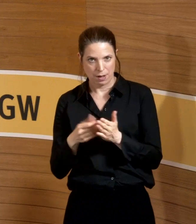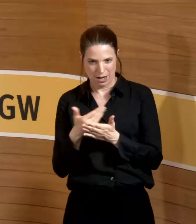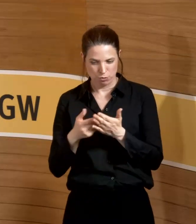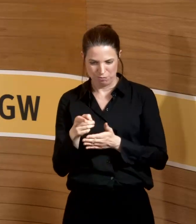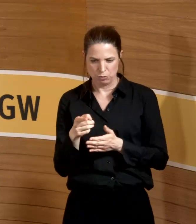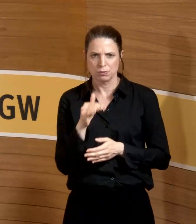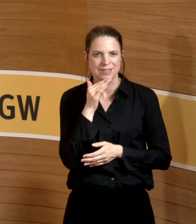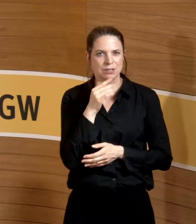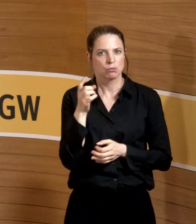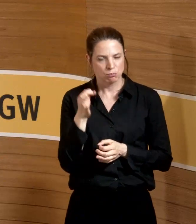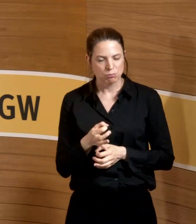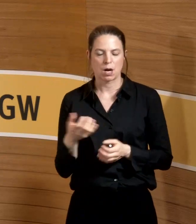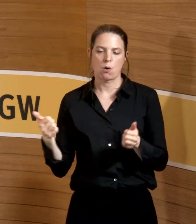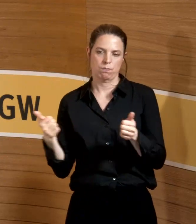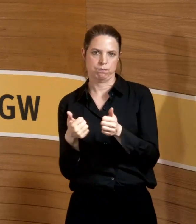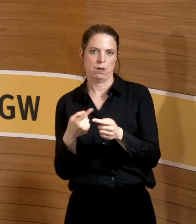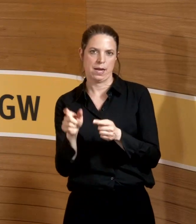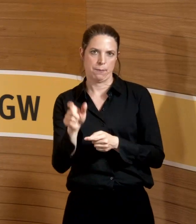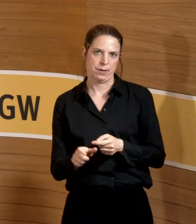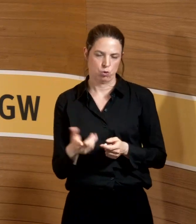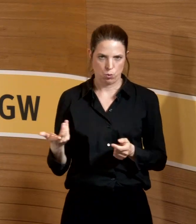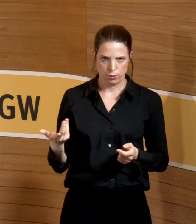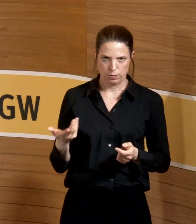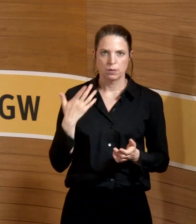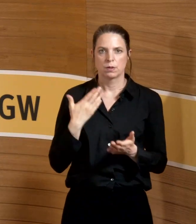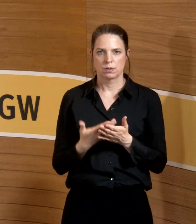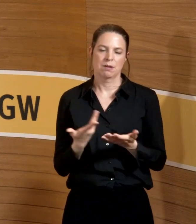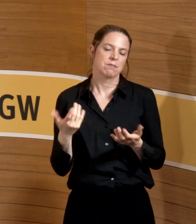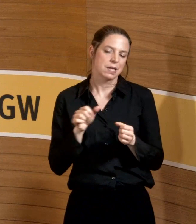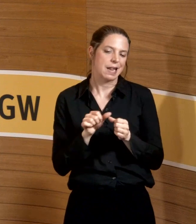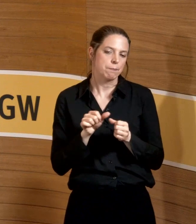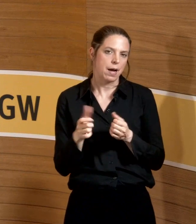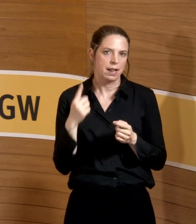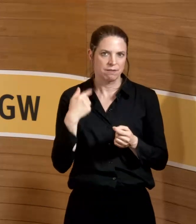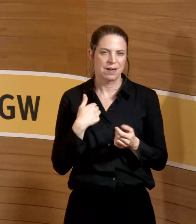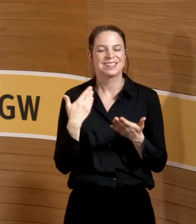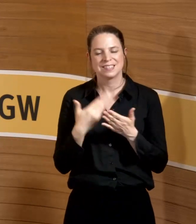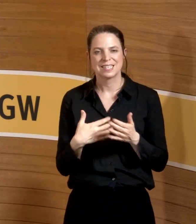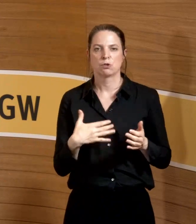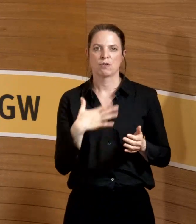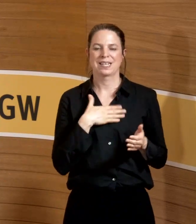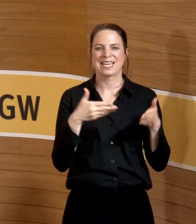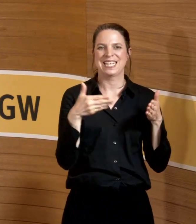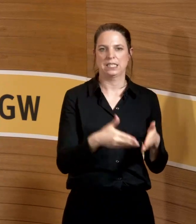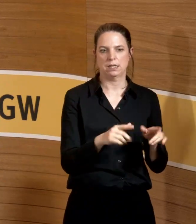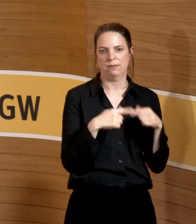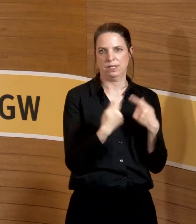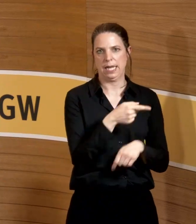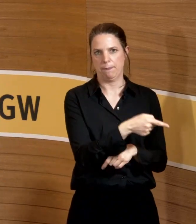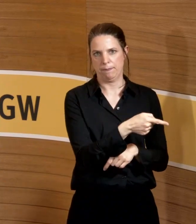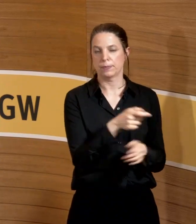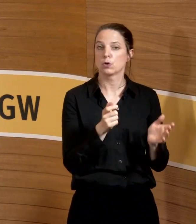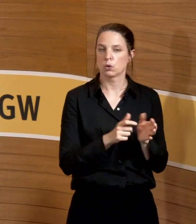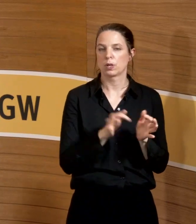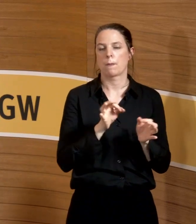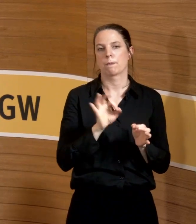der Personalsituation ein Problem. Deswegen halten wir Schwangere auch gerne auf Intensiv. Das Intensivteam ist meist